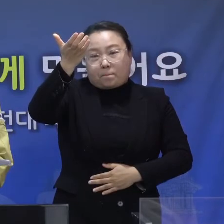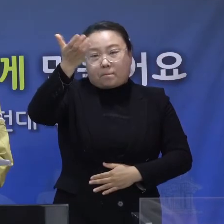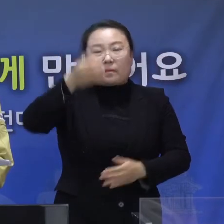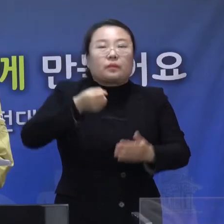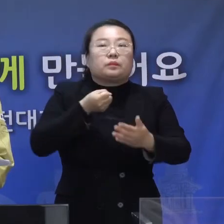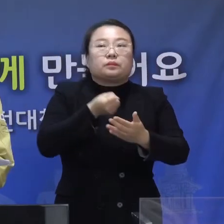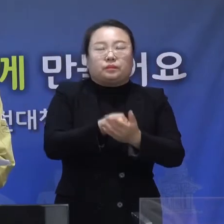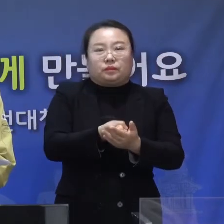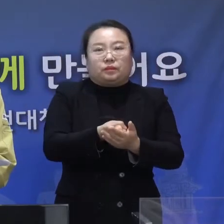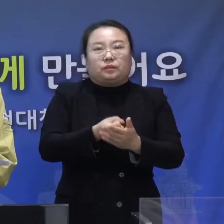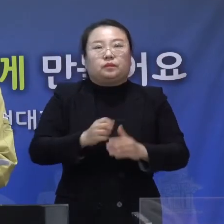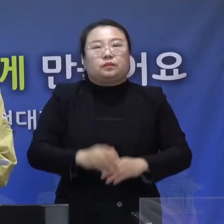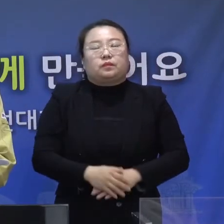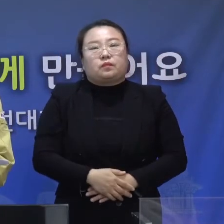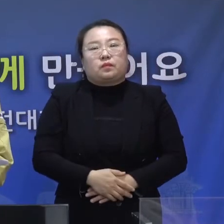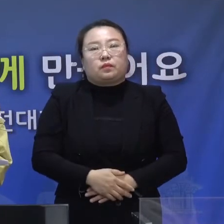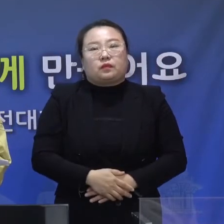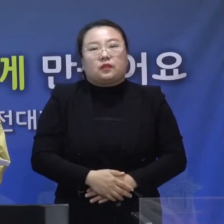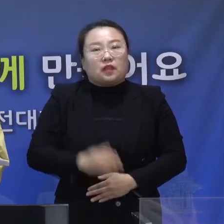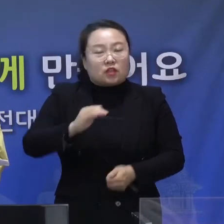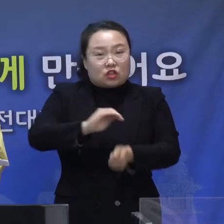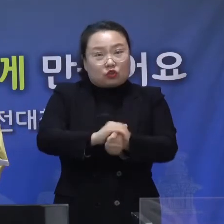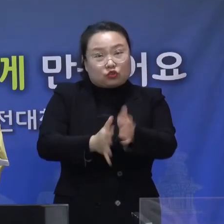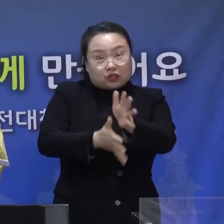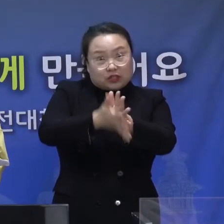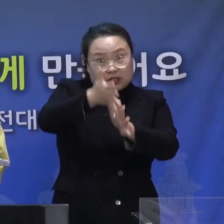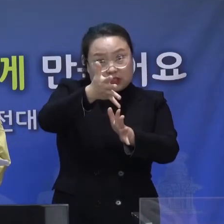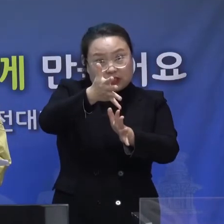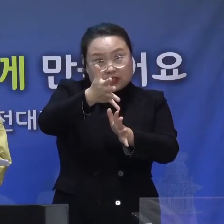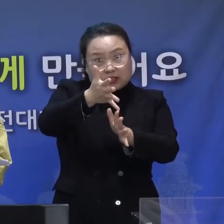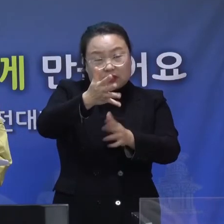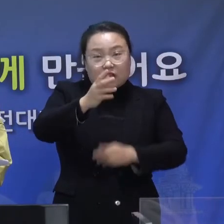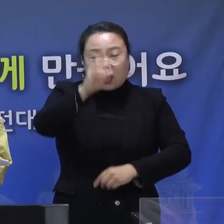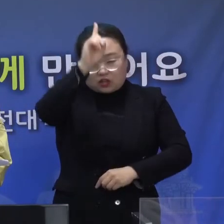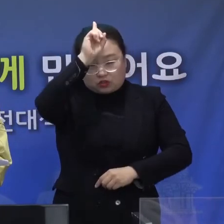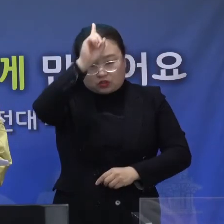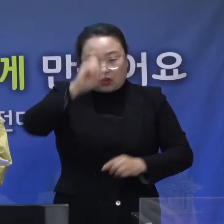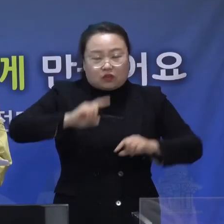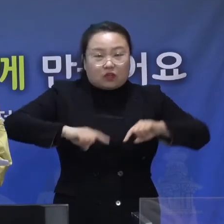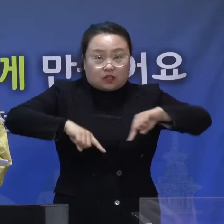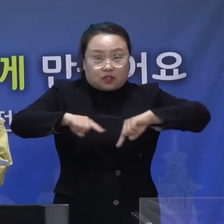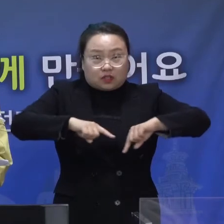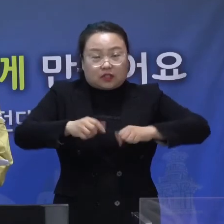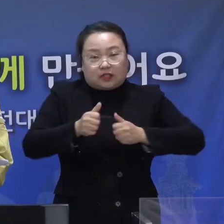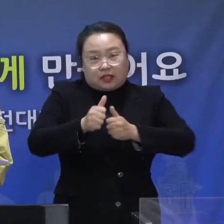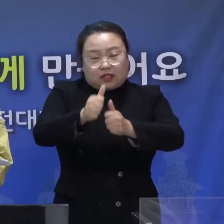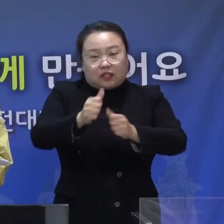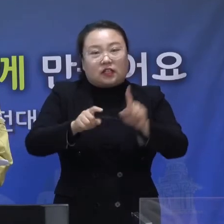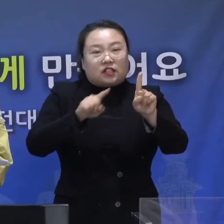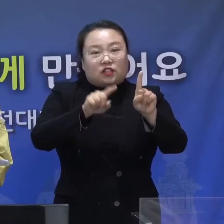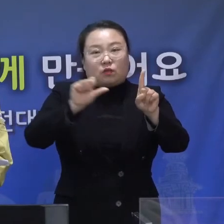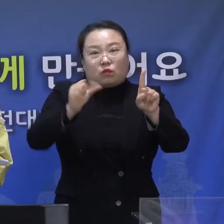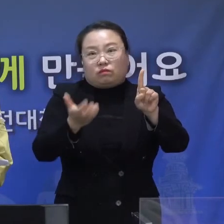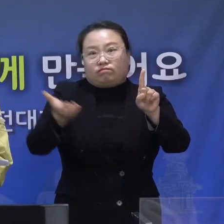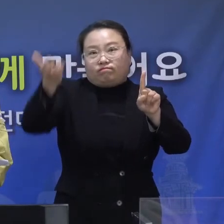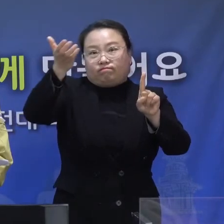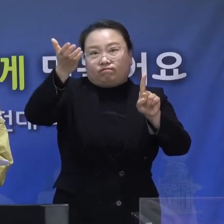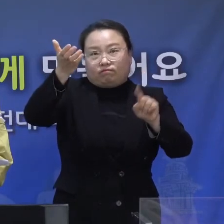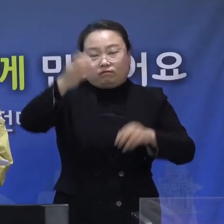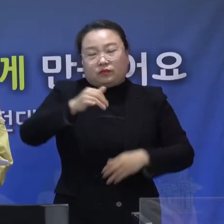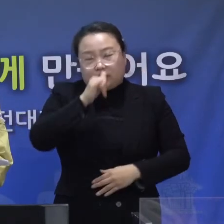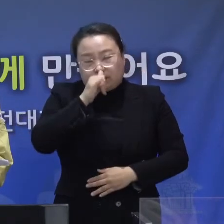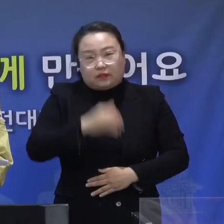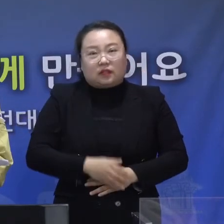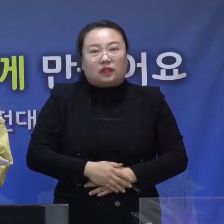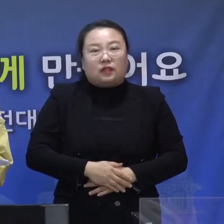결정하였습니다. 우리 시도 정부의 방침에 따라서 1.5단계로 격상하고 당과 같이 조치하고자 하니